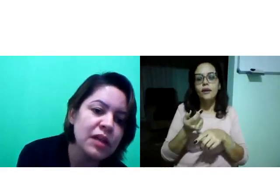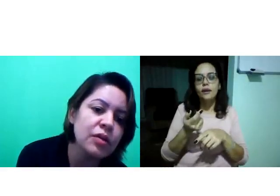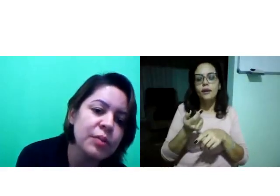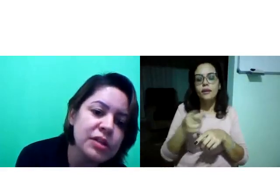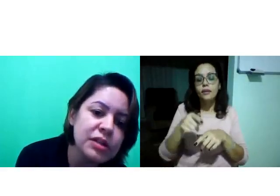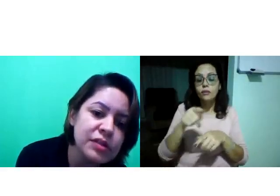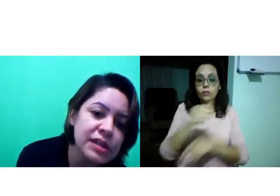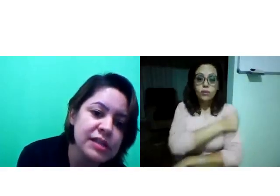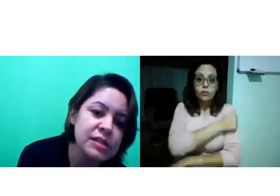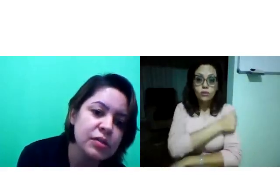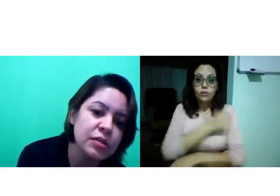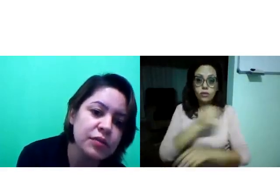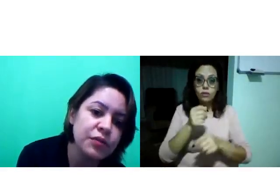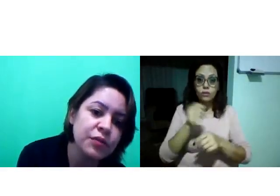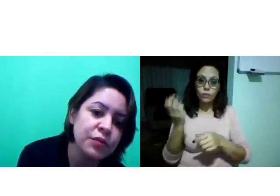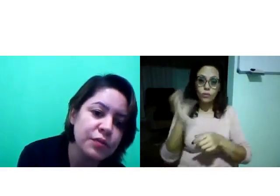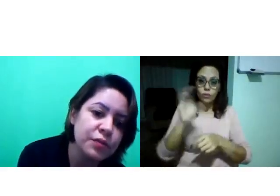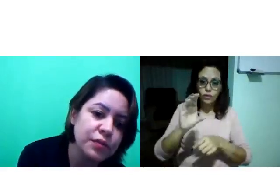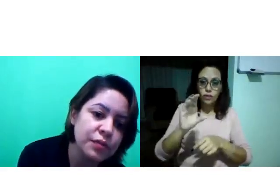Então, é importante que vocês...